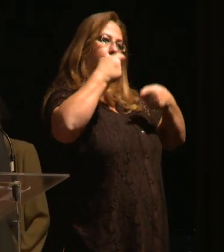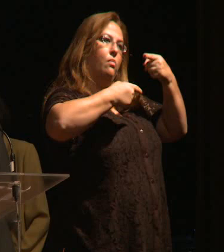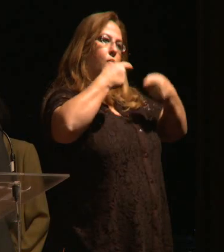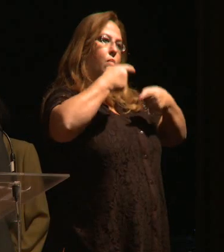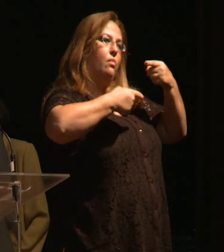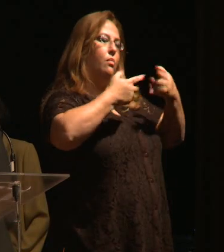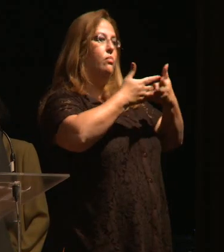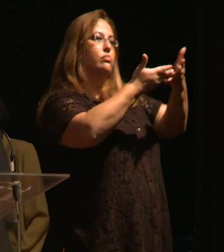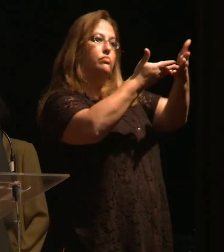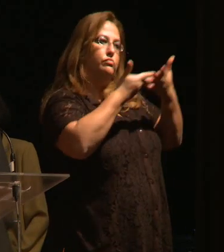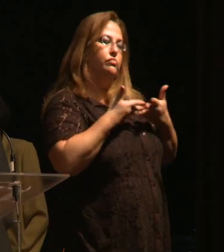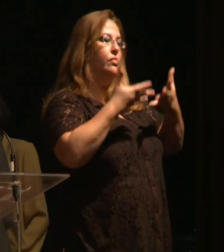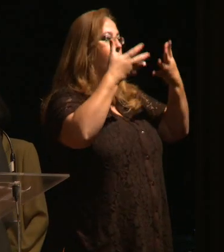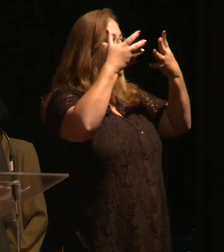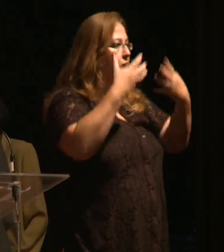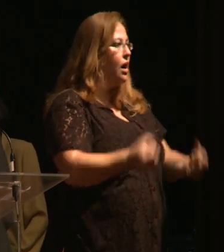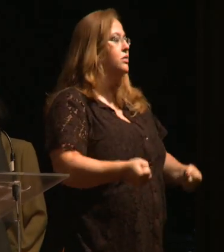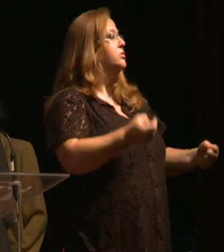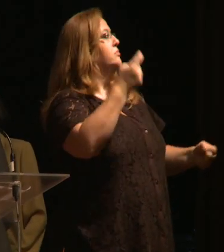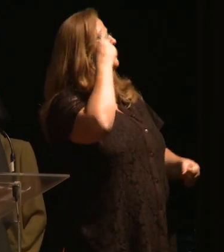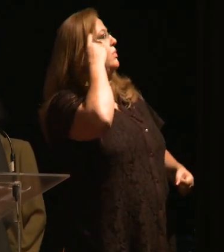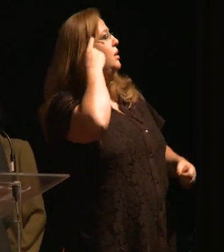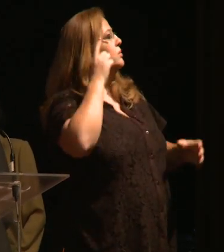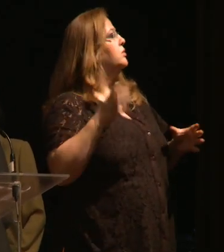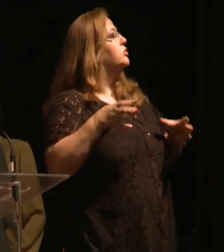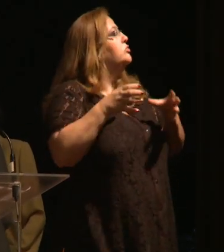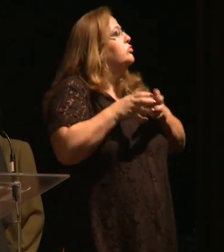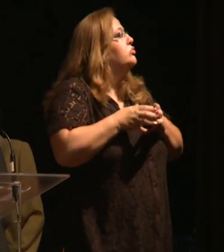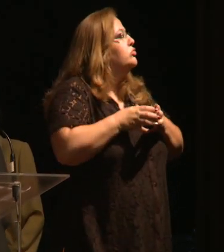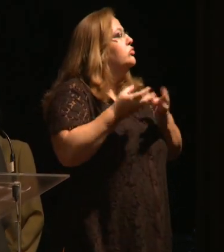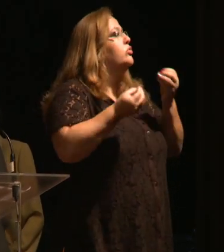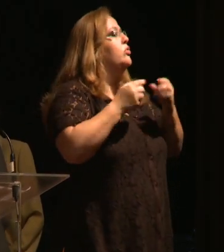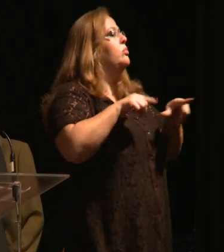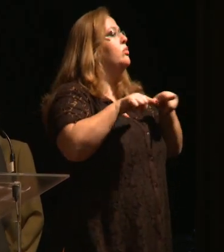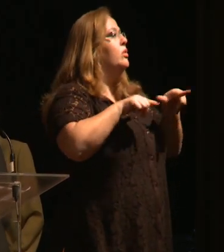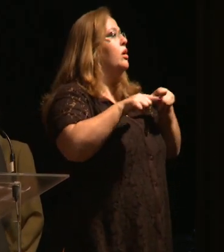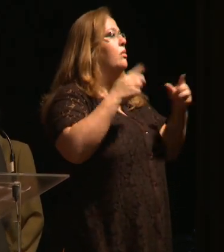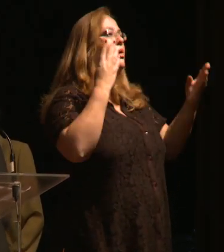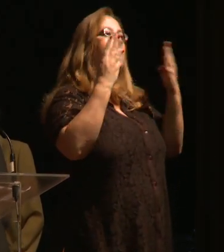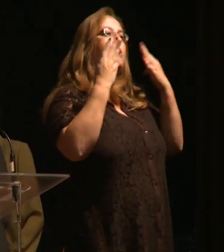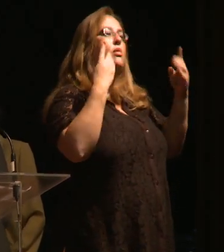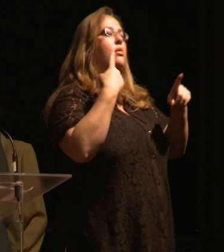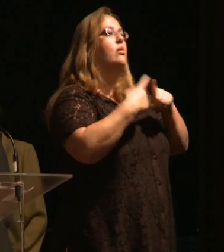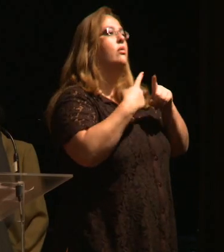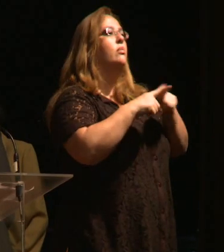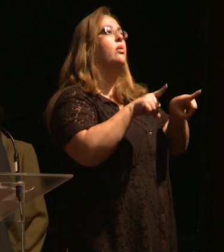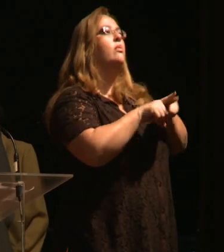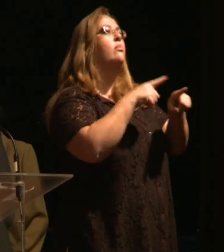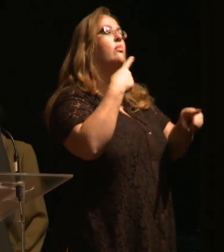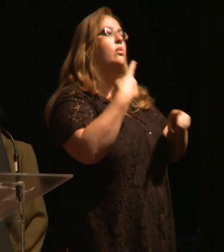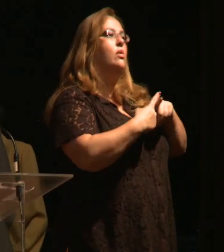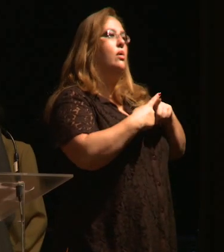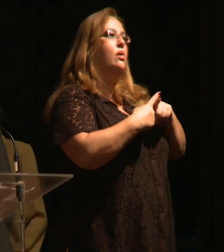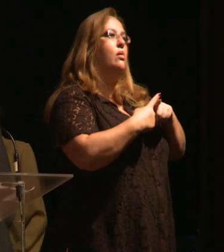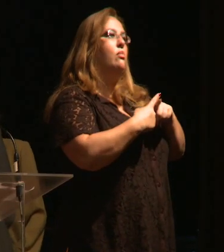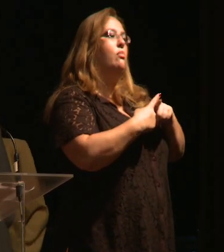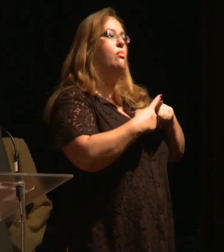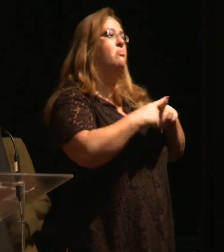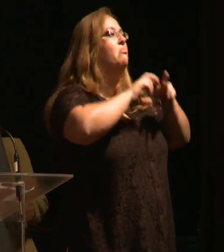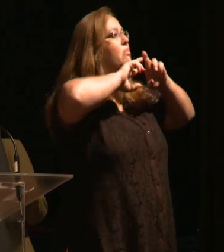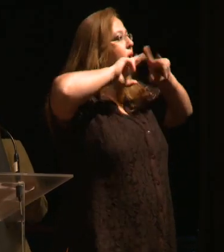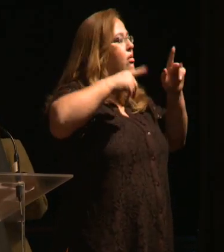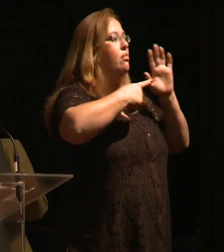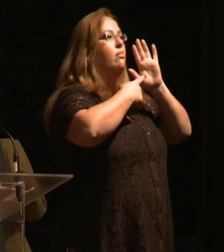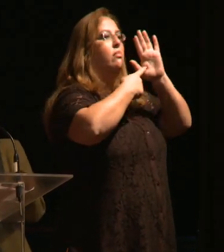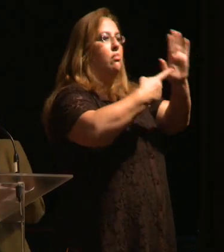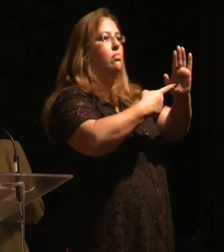aceitem o convite de pensar coletivamente o que é a nossa profissão, até porque a diversidade que se apresenta